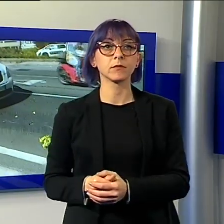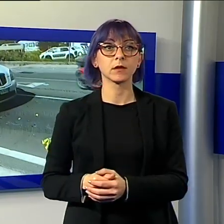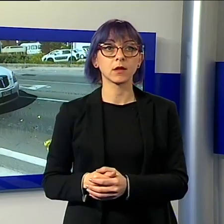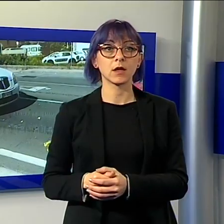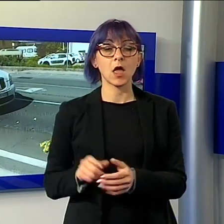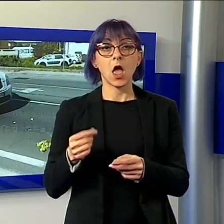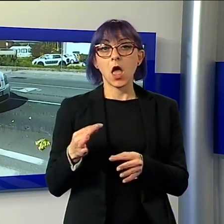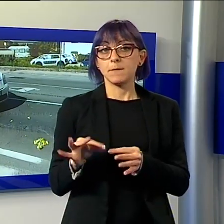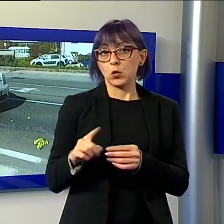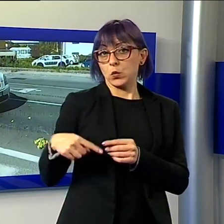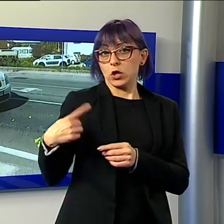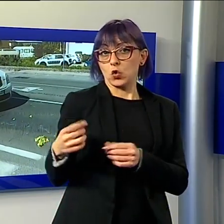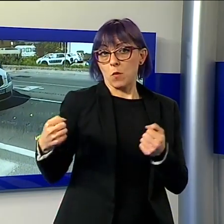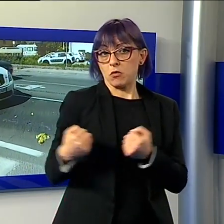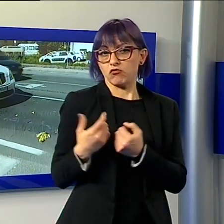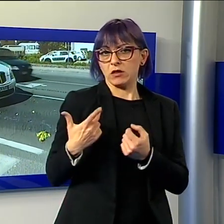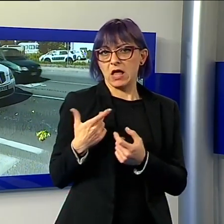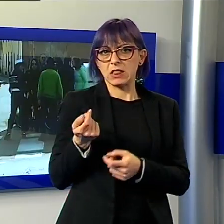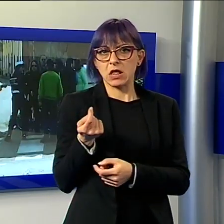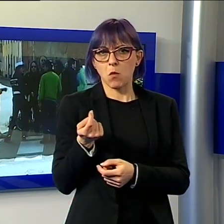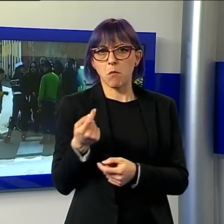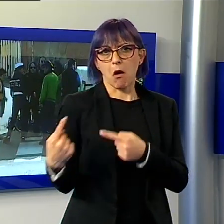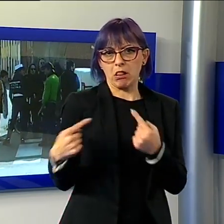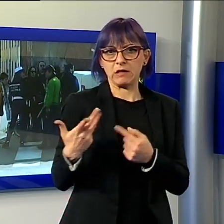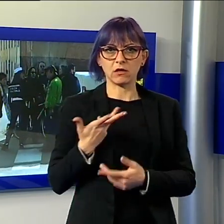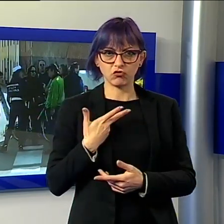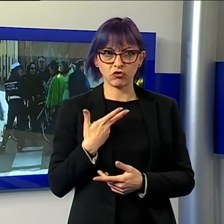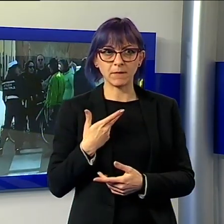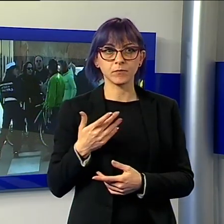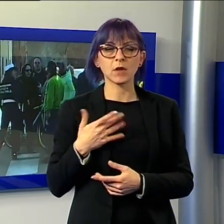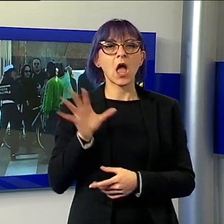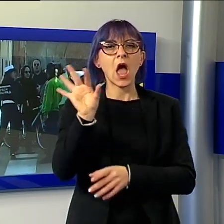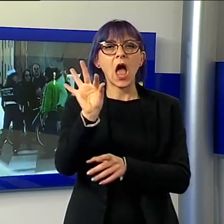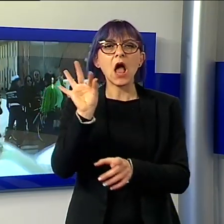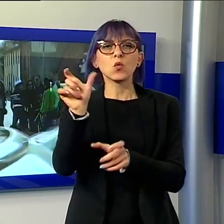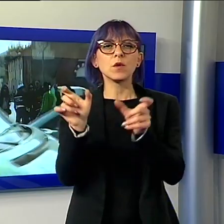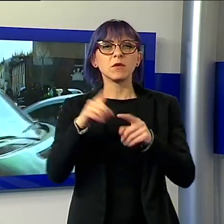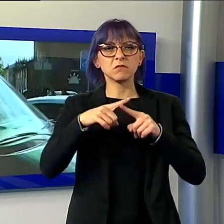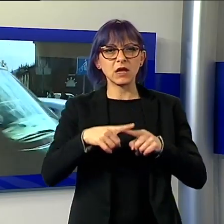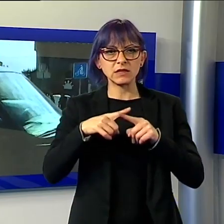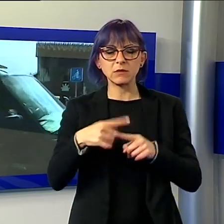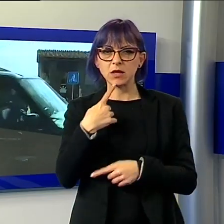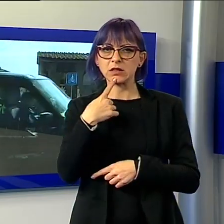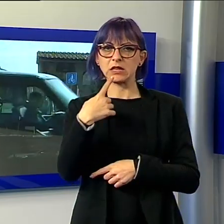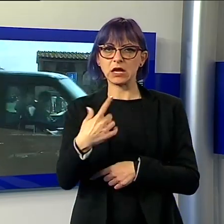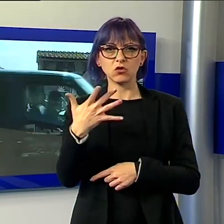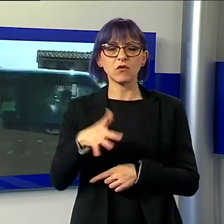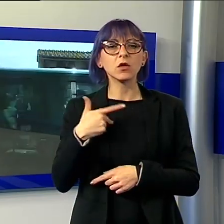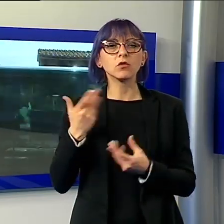'incidente sono stati un po' movimentati. Secondo alcune testimonianze rese alla Polizia Municipale di Lucca, l'ambulanza arrivata sul